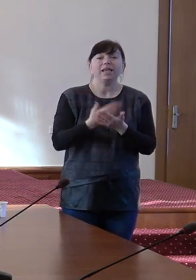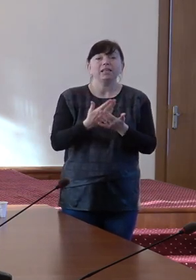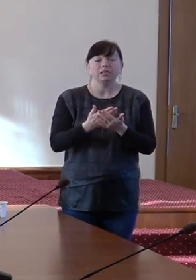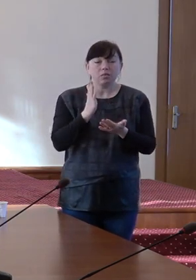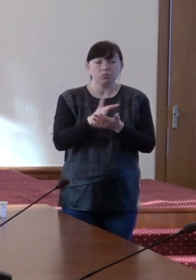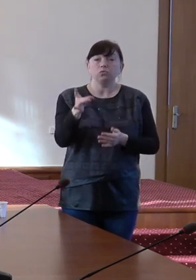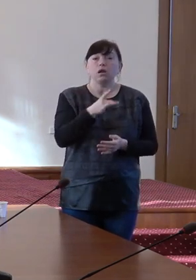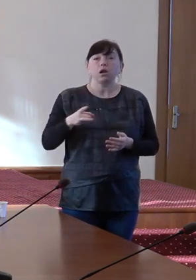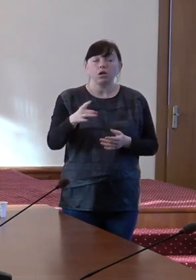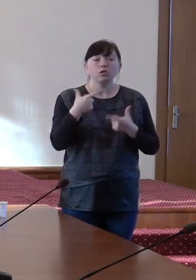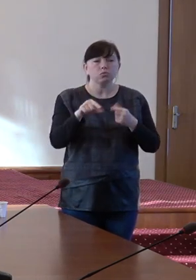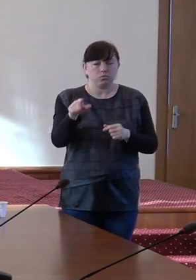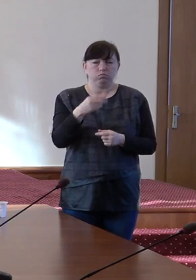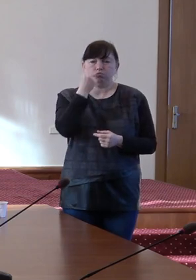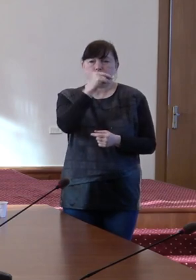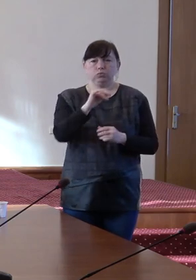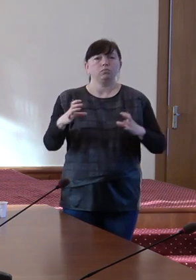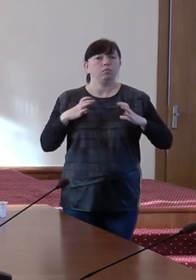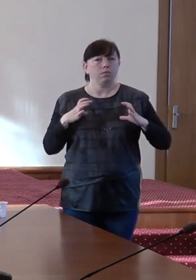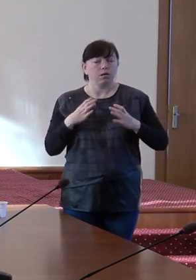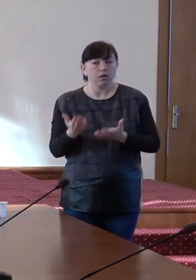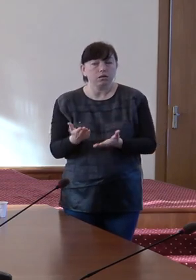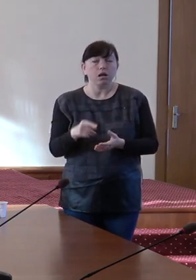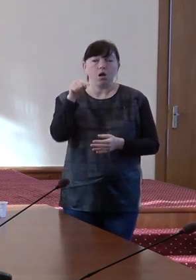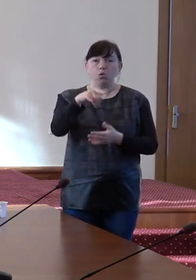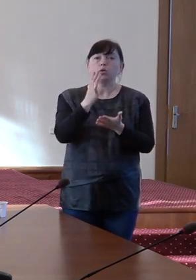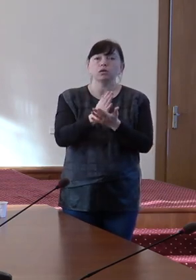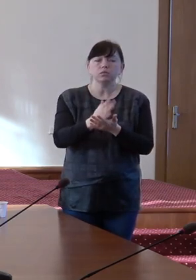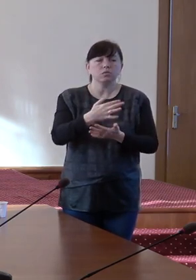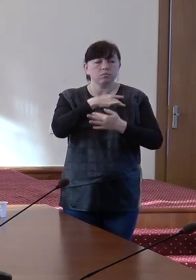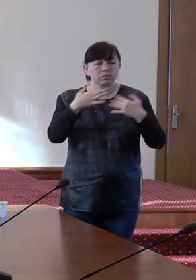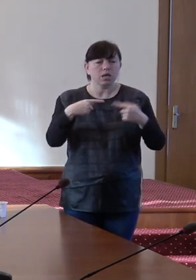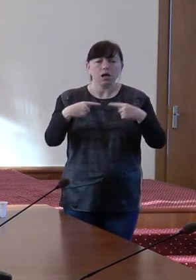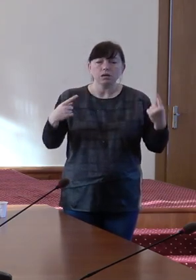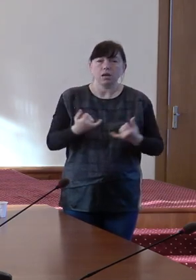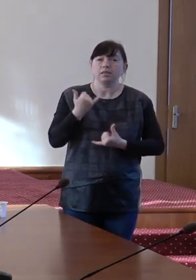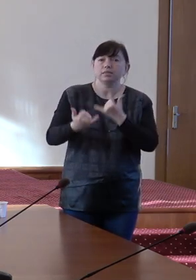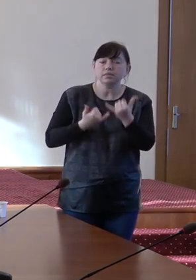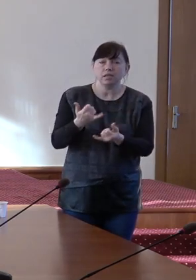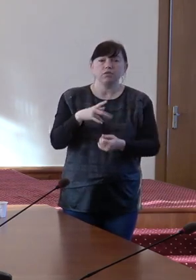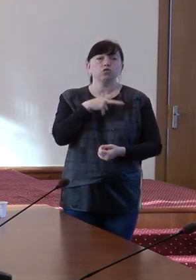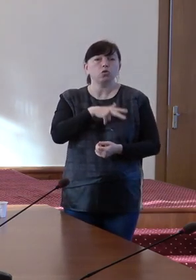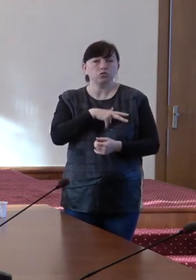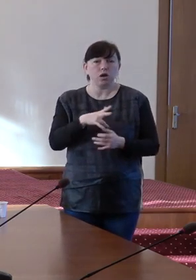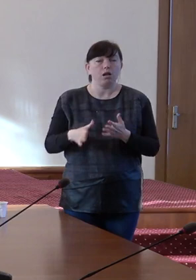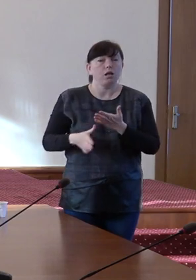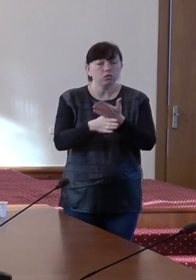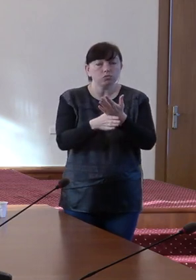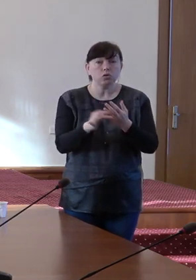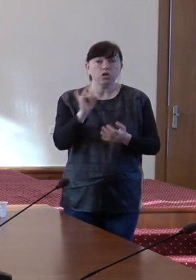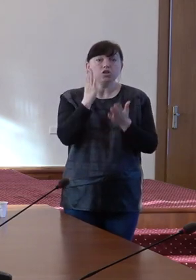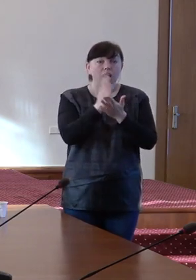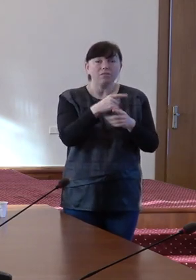raioane care sunt mai bine dezvoltate, acolo există mai multe prestații și mai multe servicii sociale și avem